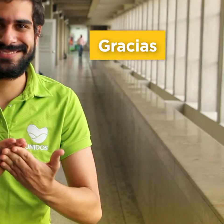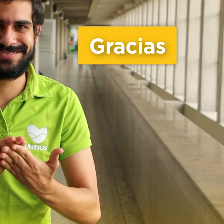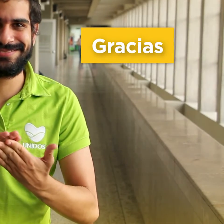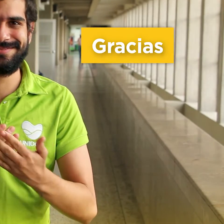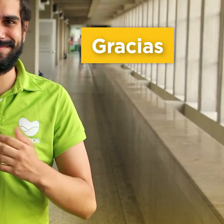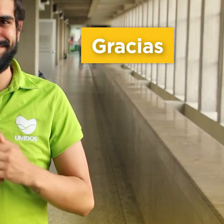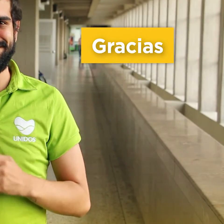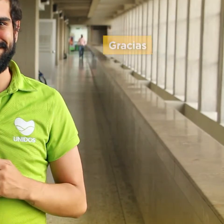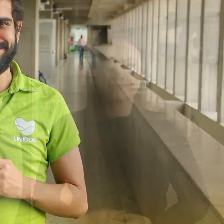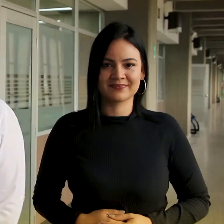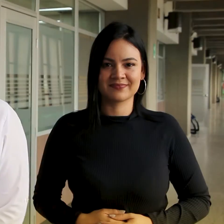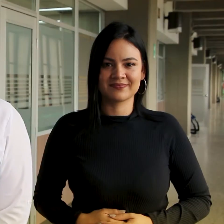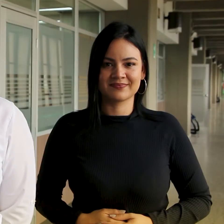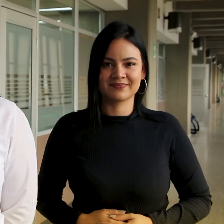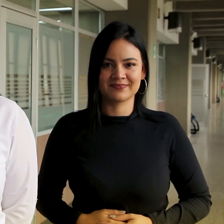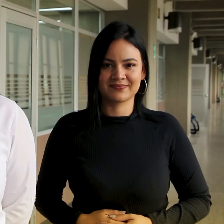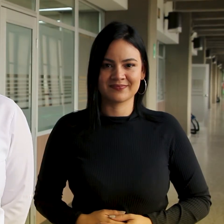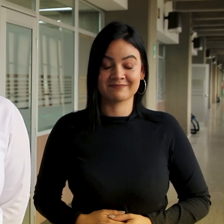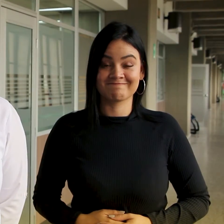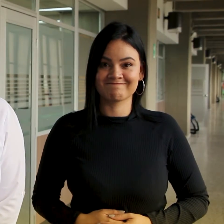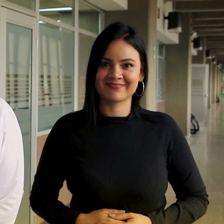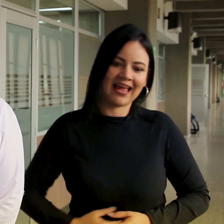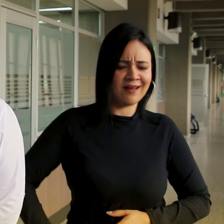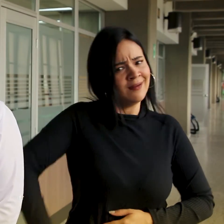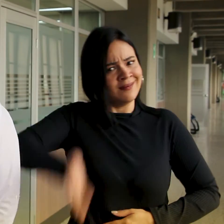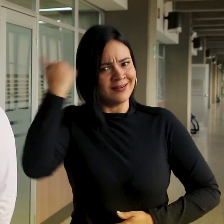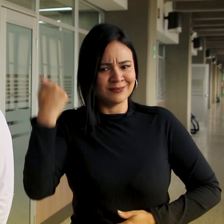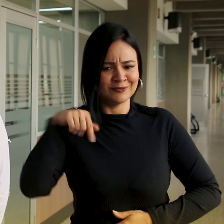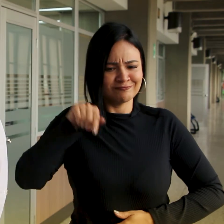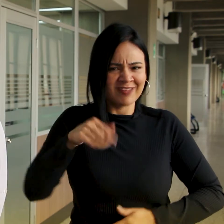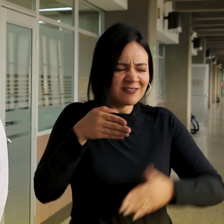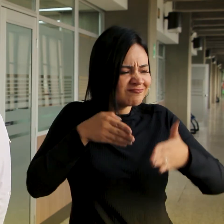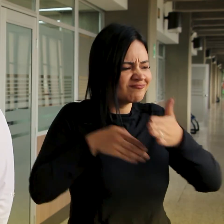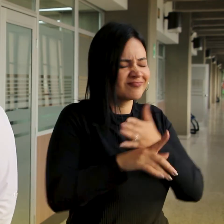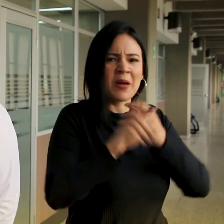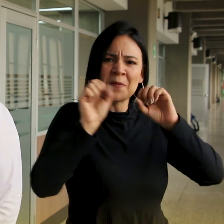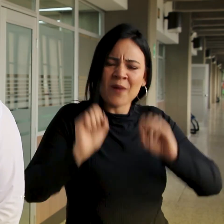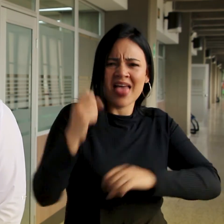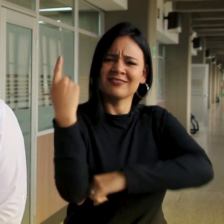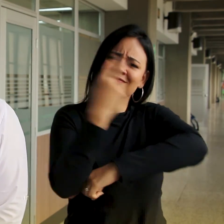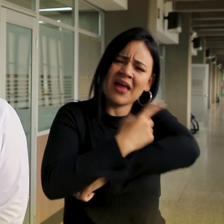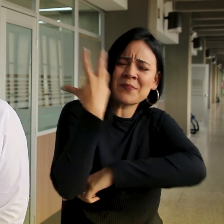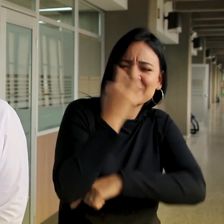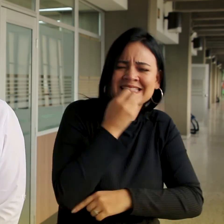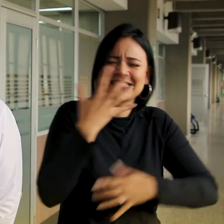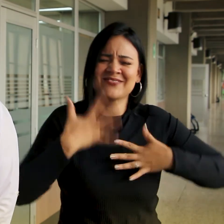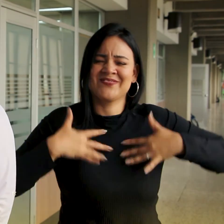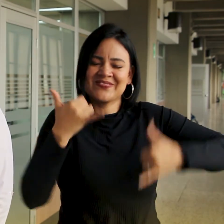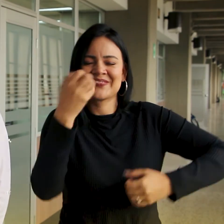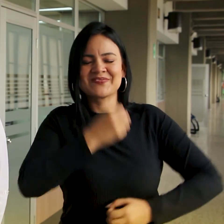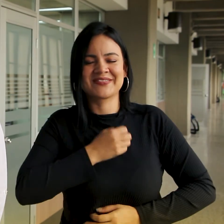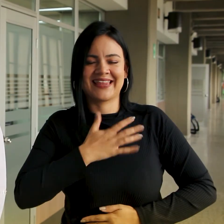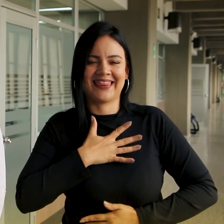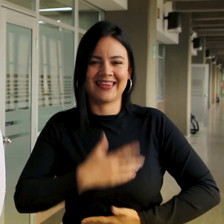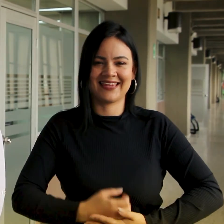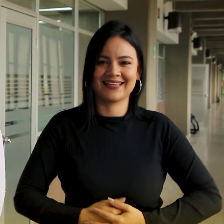¡Gracias! Los esperamos para compartir unidos un día lleno de alegría, conocimiento y oportunidades.